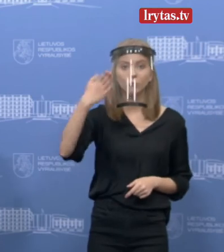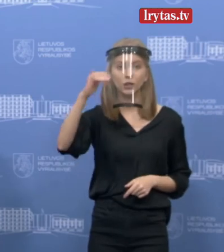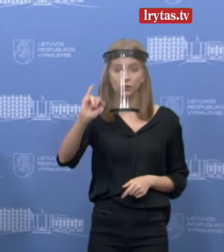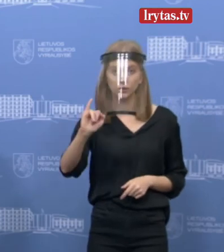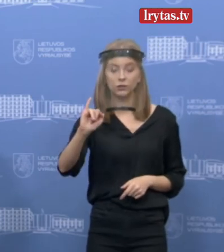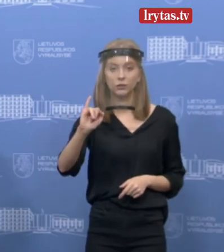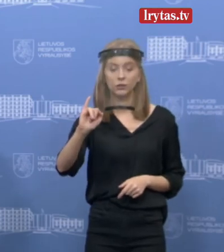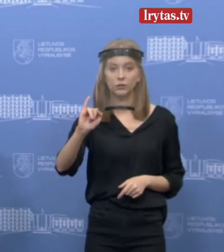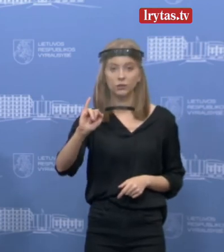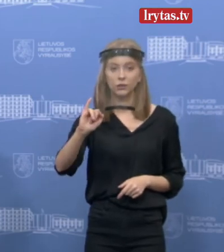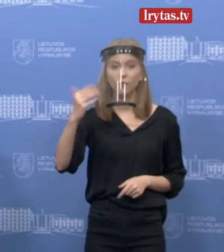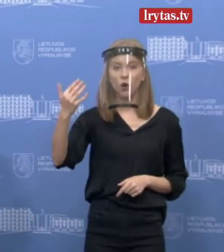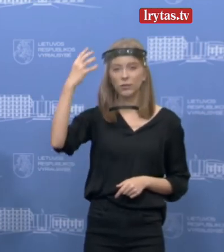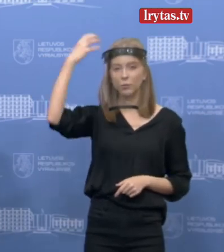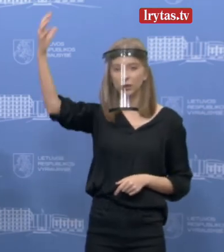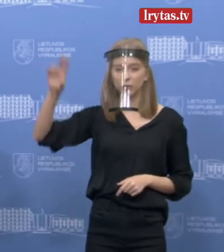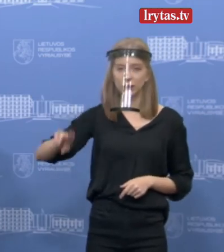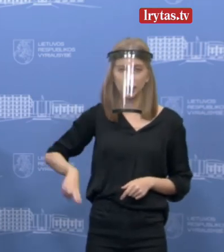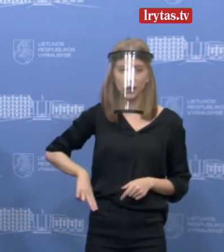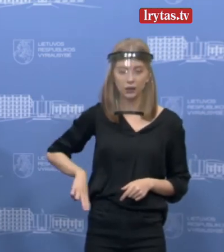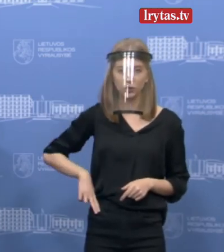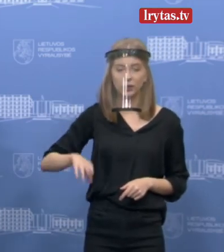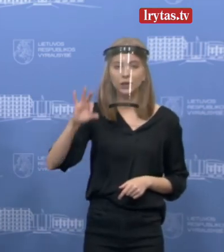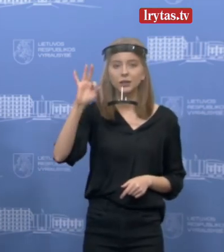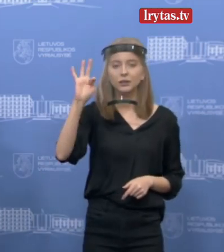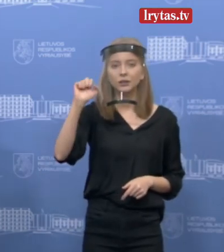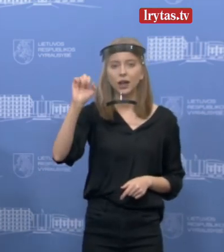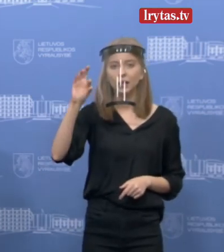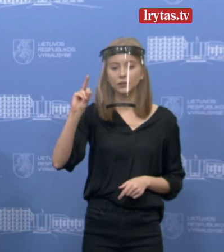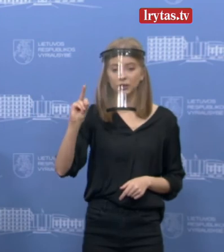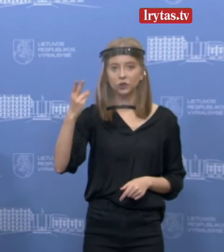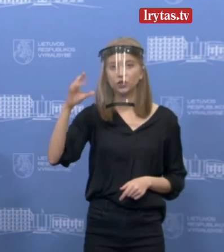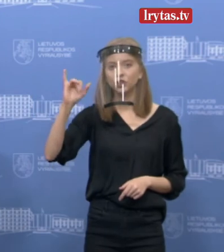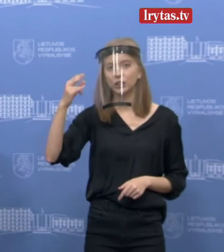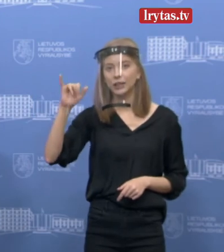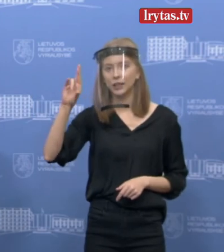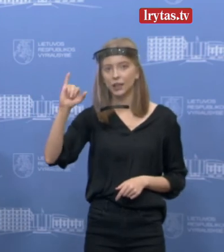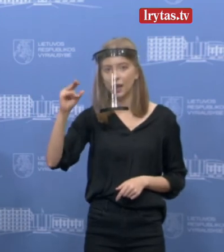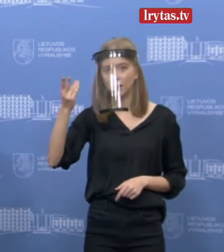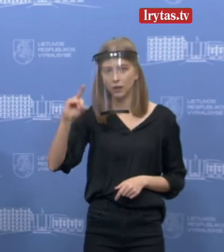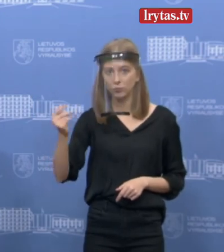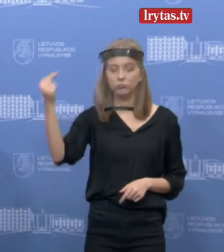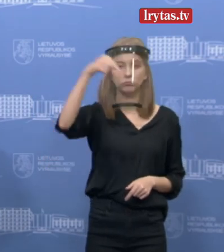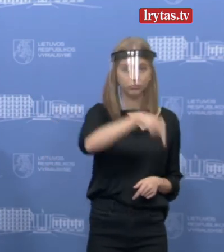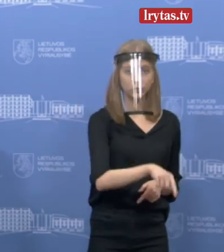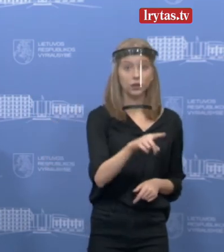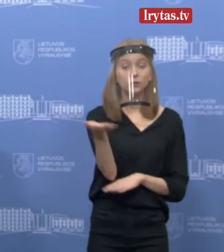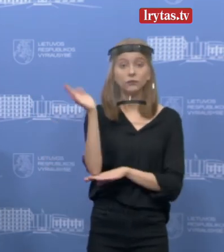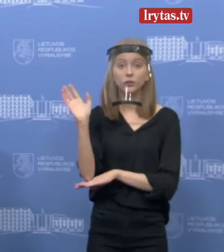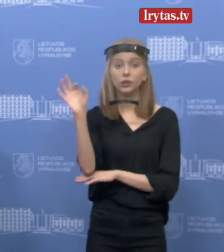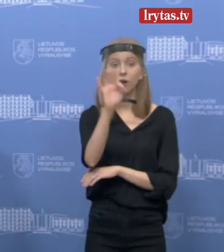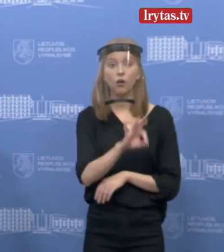mokestinių prievalių departamento direktorė Stasė Aliukonytė Šnyrienė, kuri papasakos išsamevo